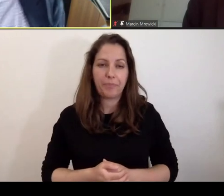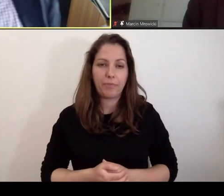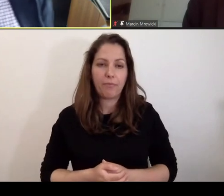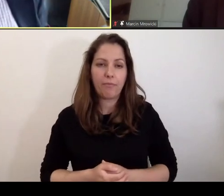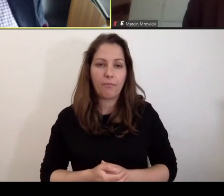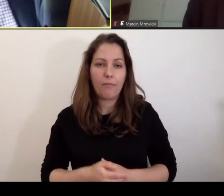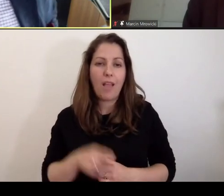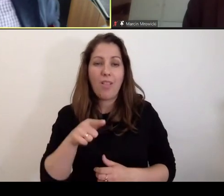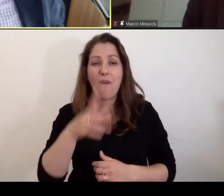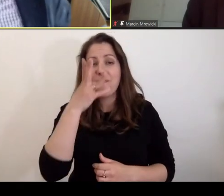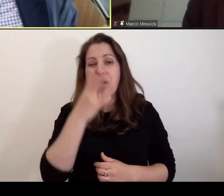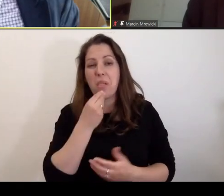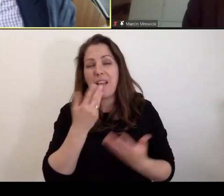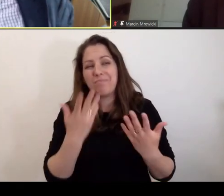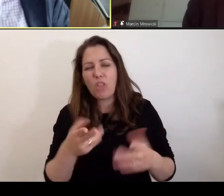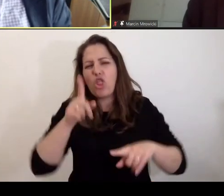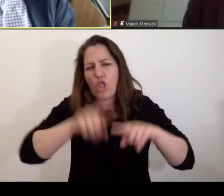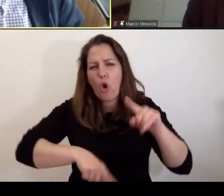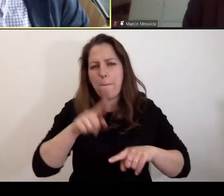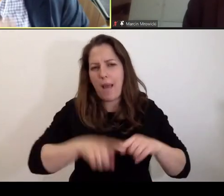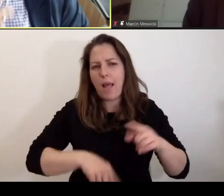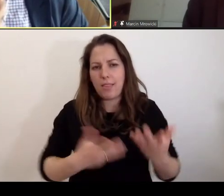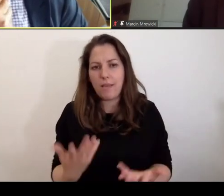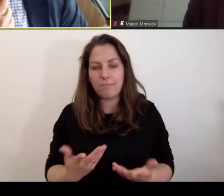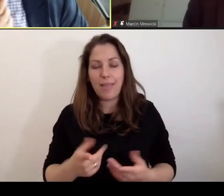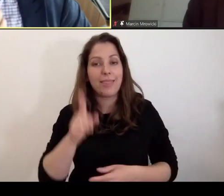Także to wygląda jakby normalnie, ta cała sfera.